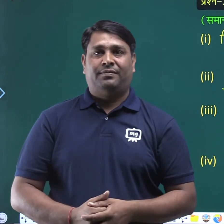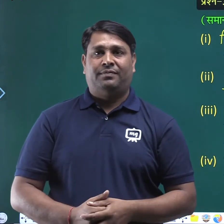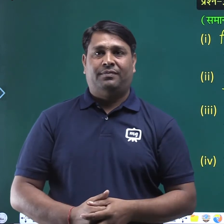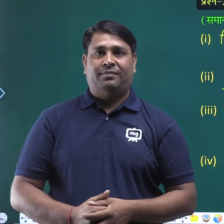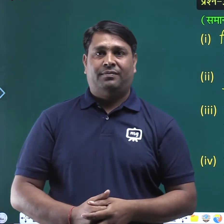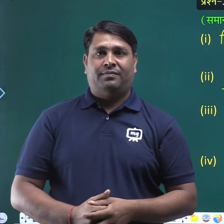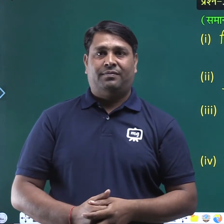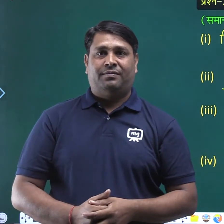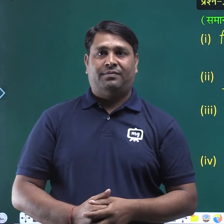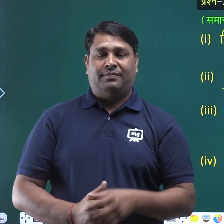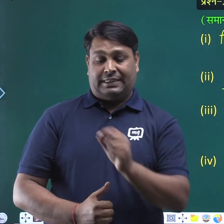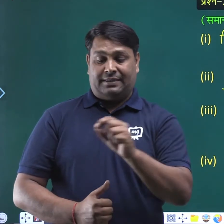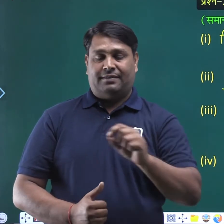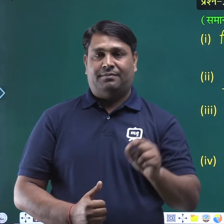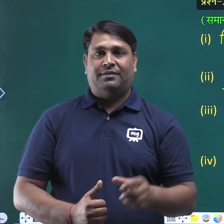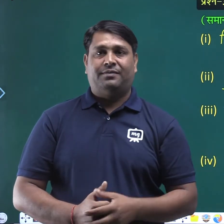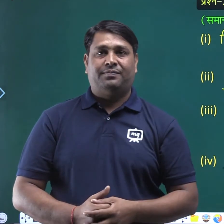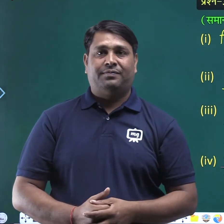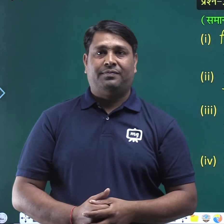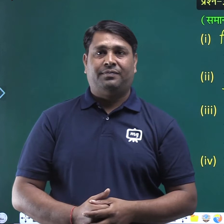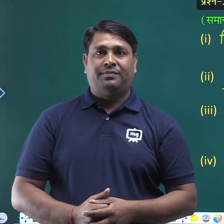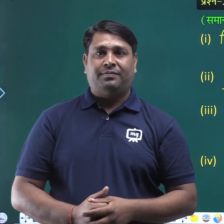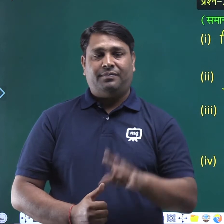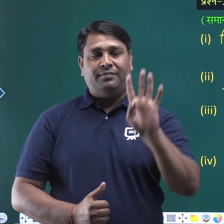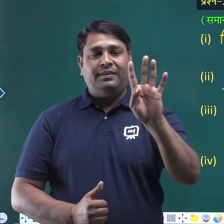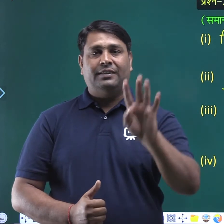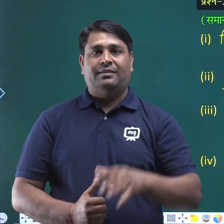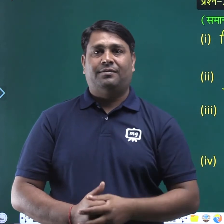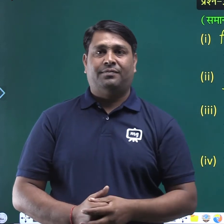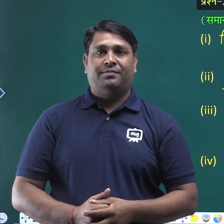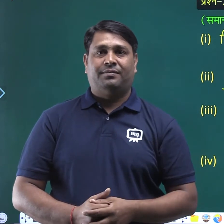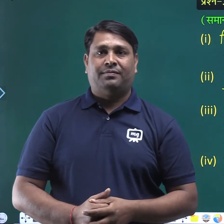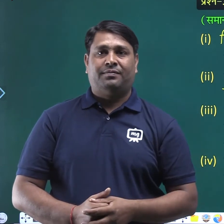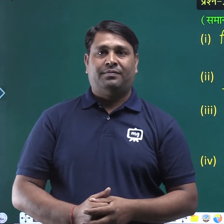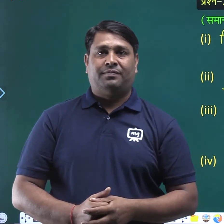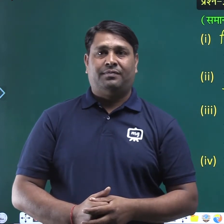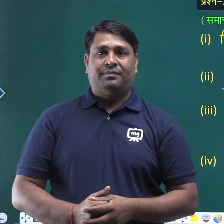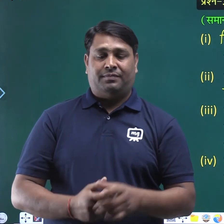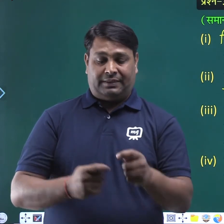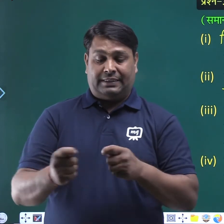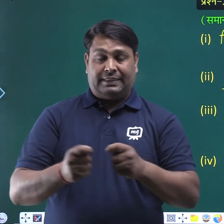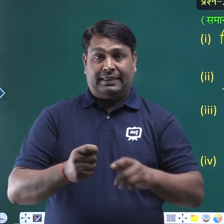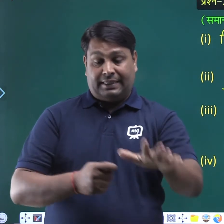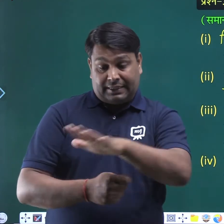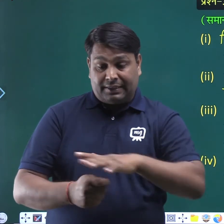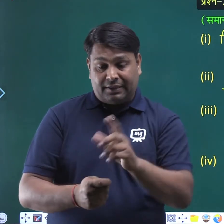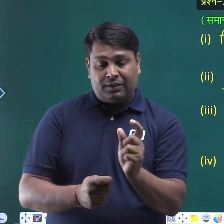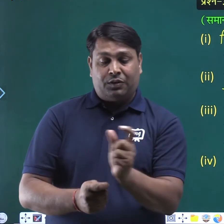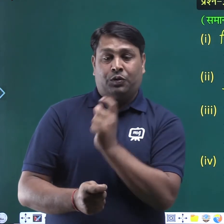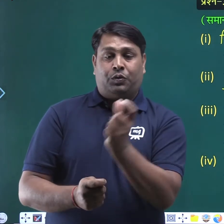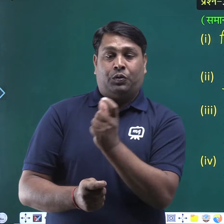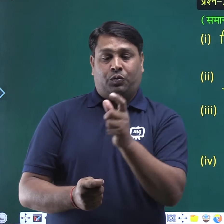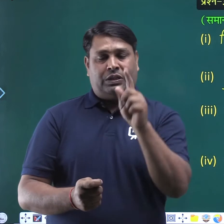लिखा हमने चार सक्ता के दुरुपियों को